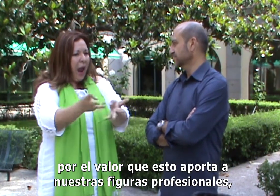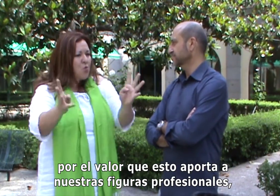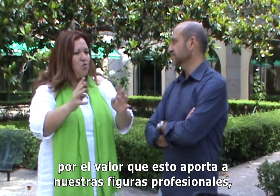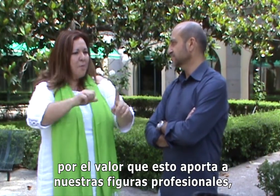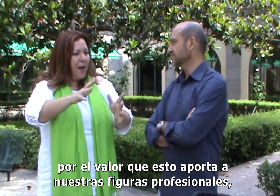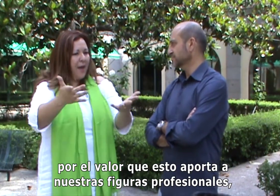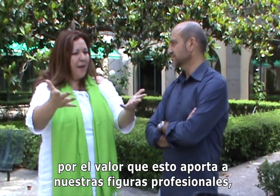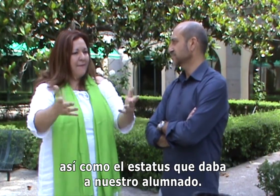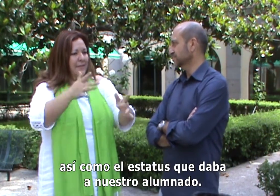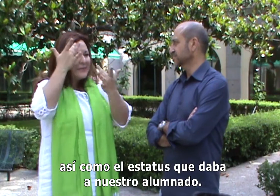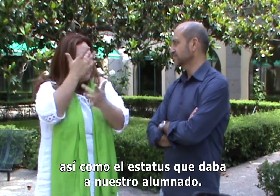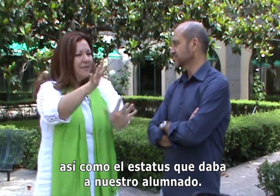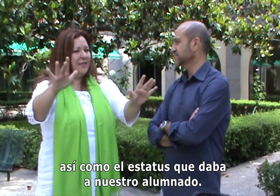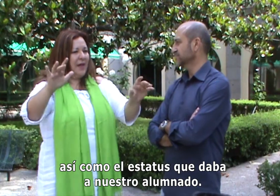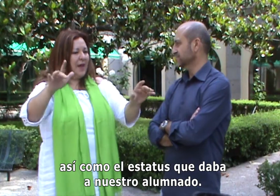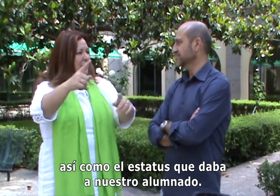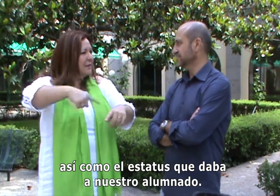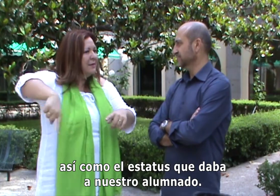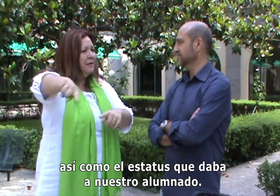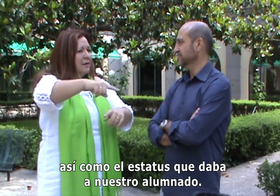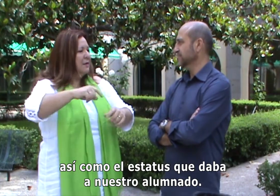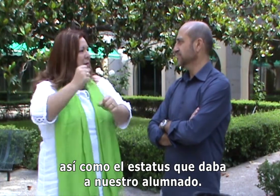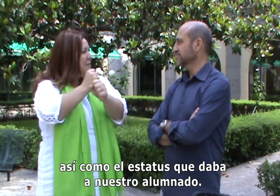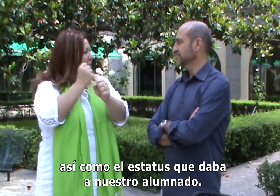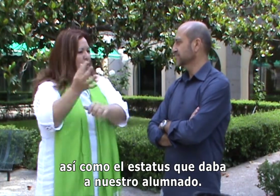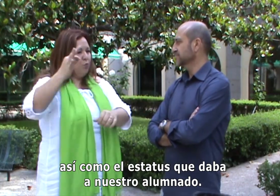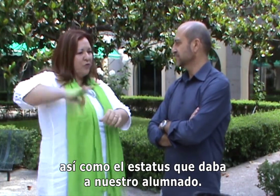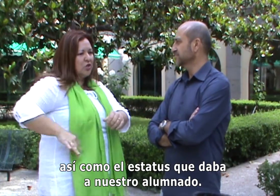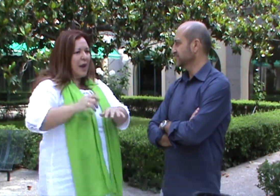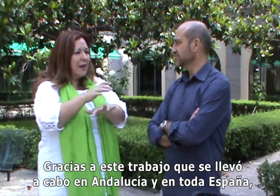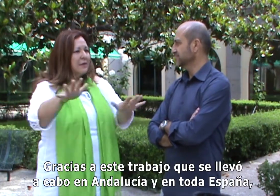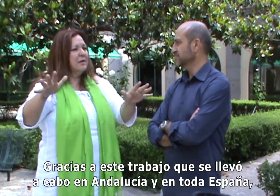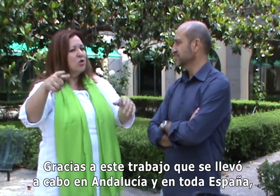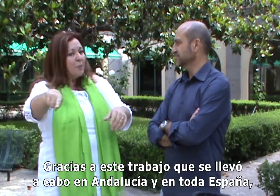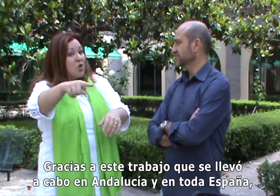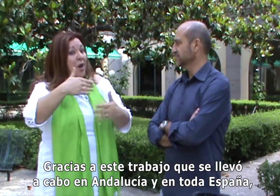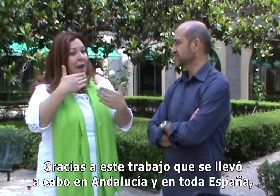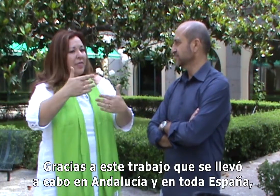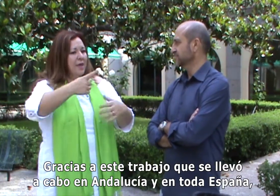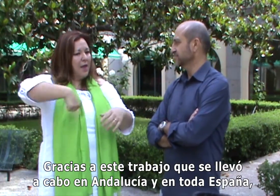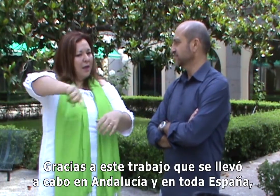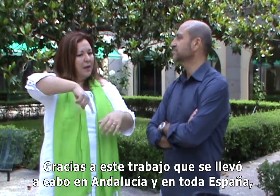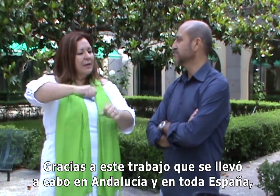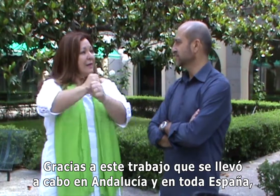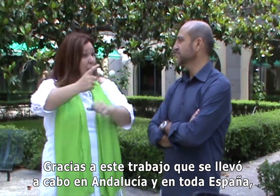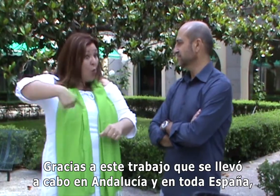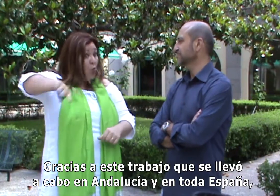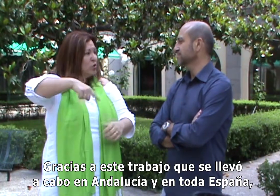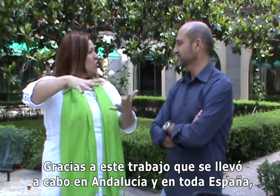figuras profesionales, así como el estatus que daba nuestro alumnado. Gracias a este trabajo, que se lleva a cabo en Andalucía y en toda España,